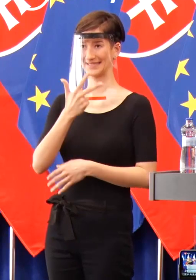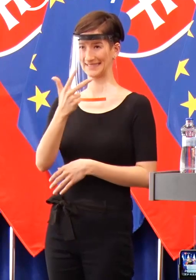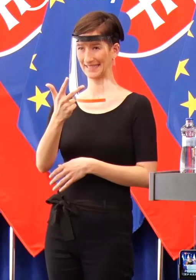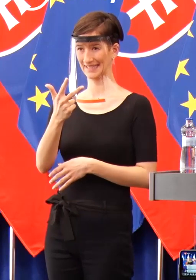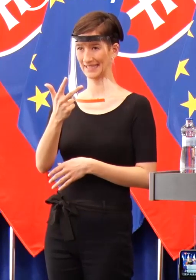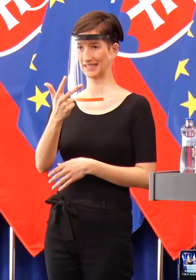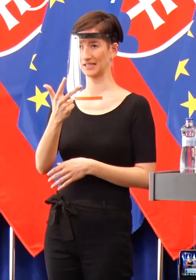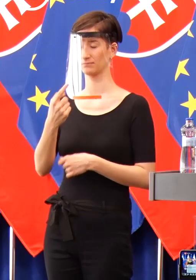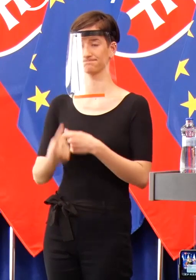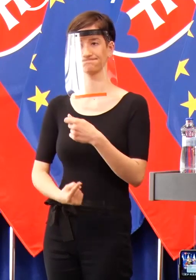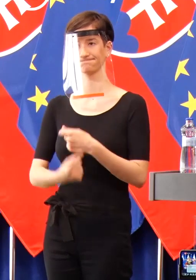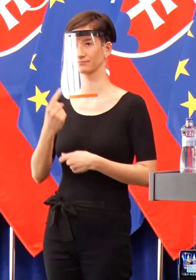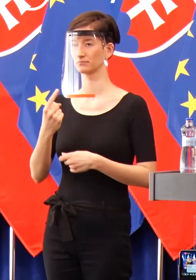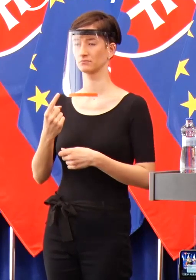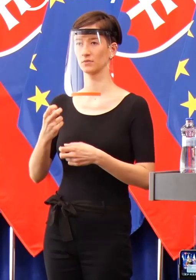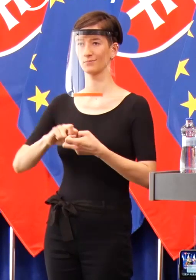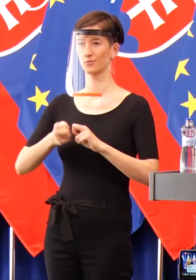30 lokalitách je všetko v poriadku.